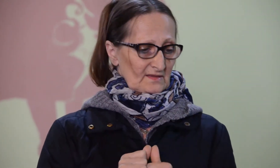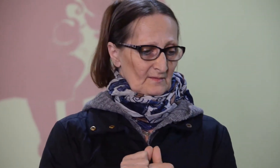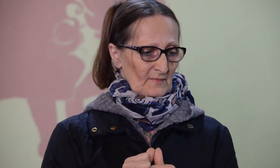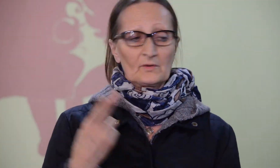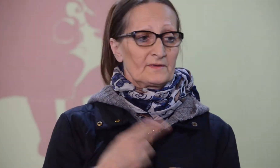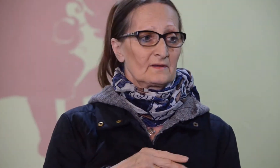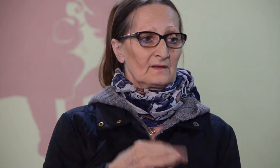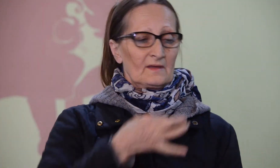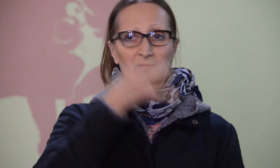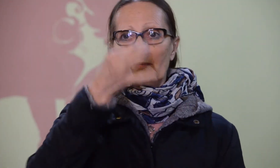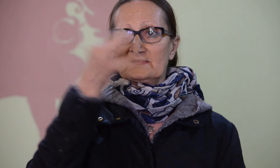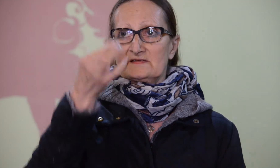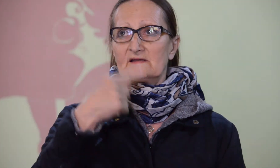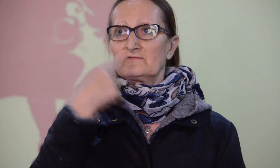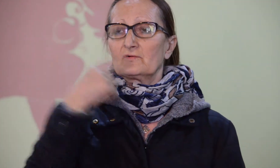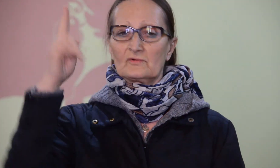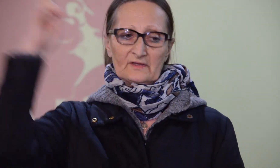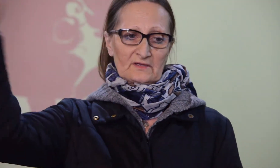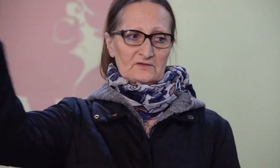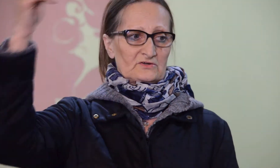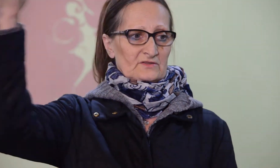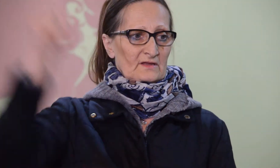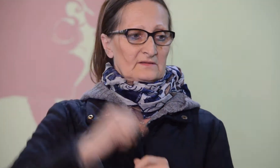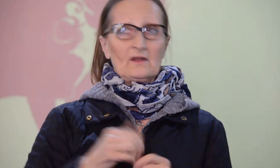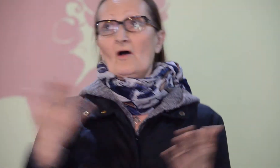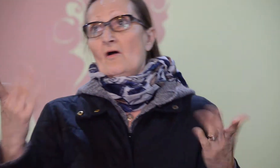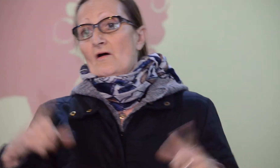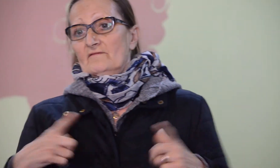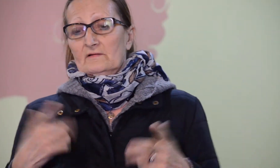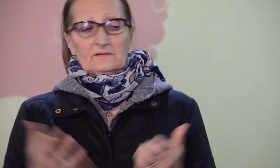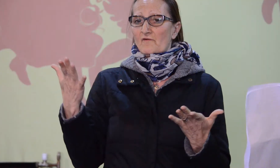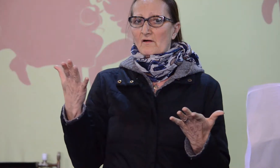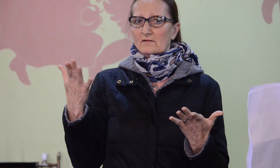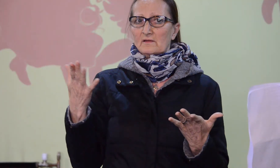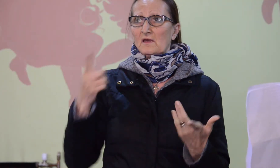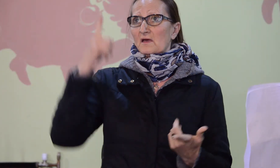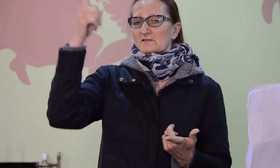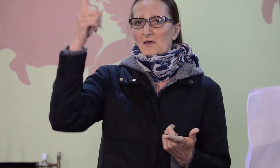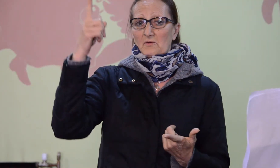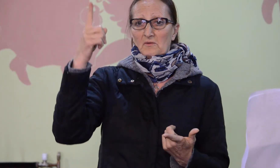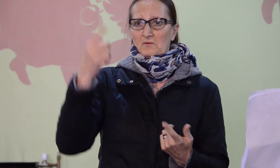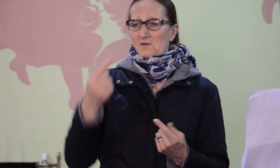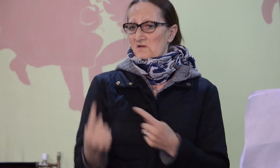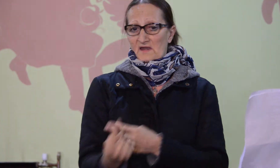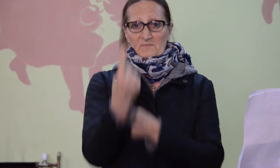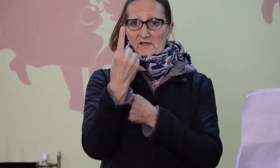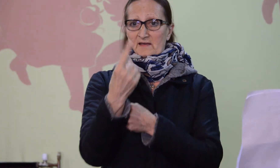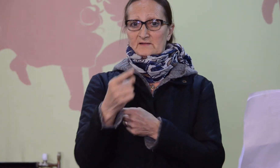magam, hogy szólok Istennek, ha van. De nékem ő éjtő csipkefenyérben meg nem jelent, se borban és